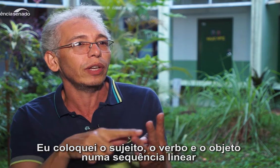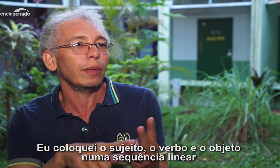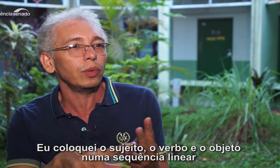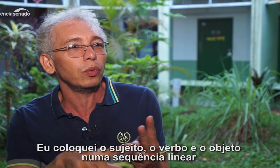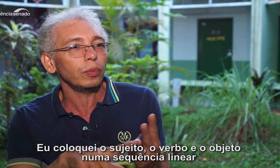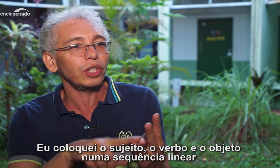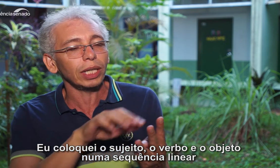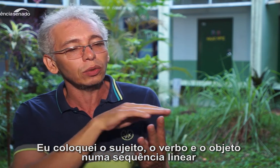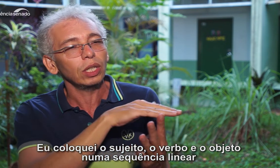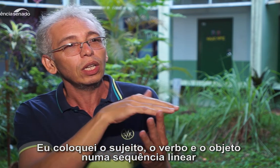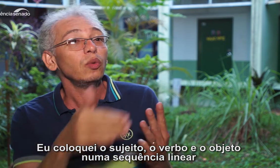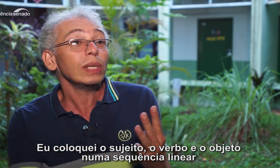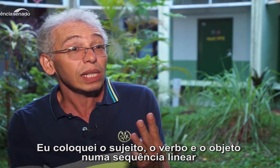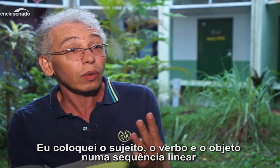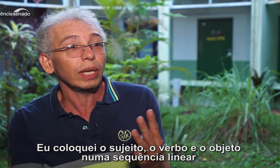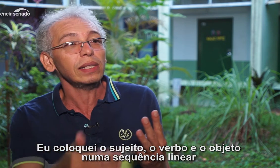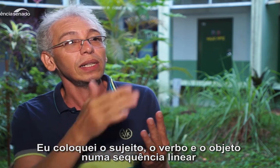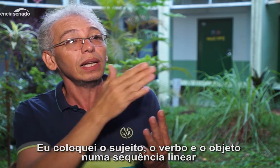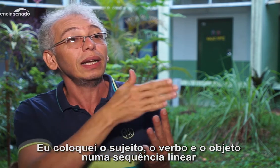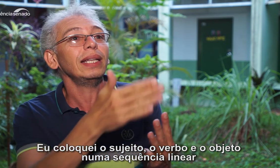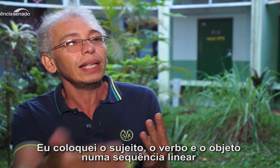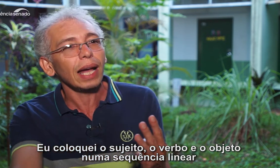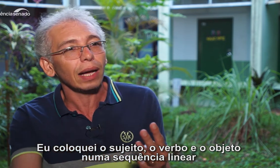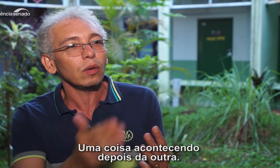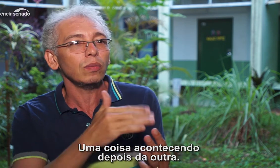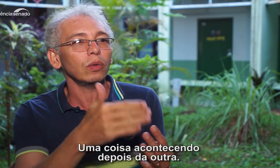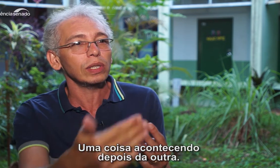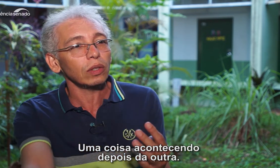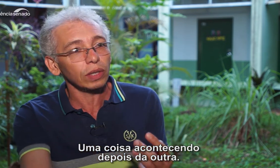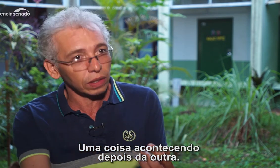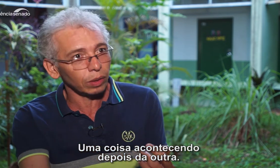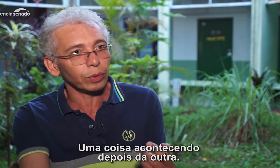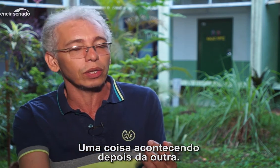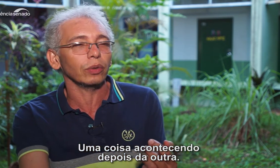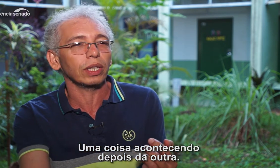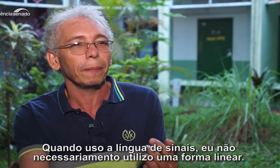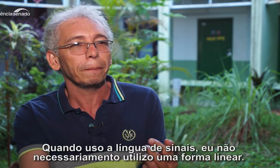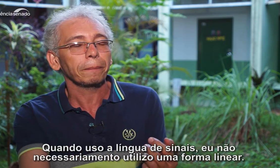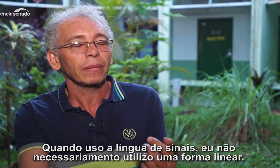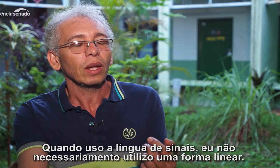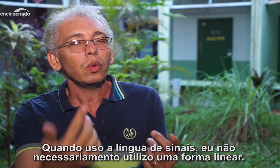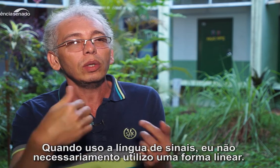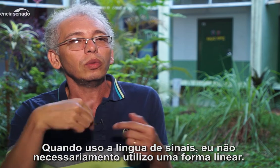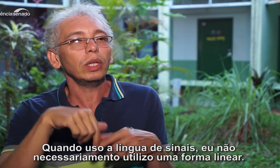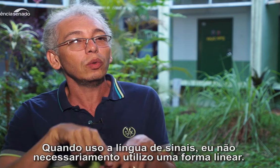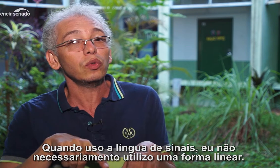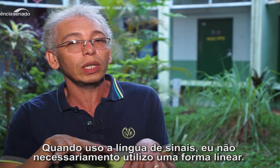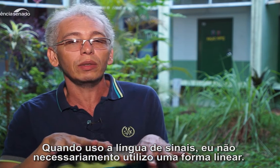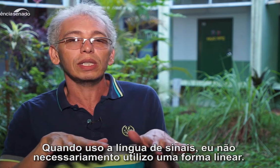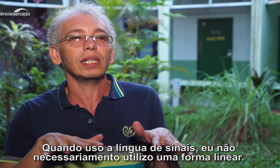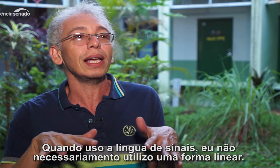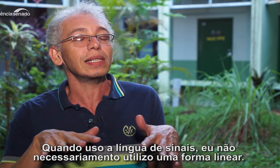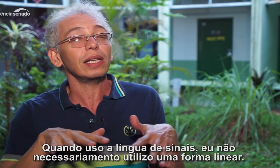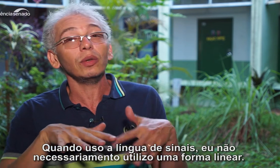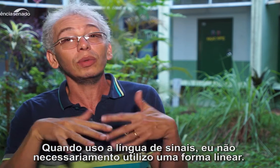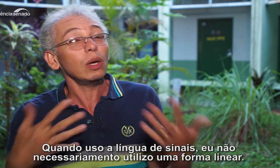o verbo e o objeto numa sequência linear, uma coisa acontecendo depois da outra. Quando eu uso a língua de sinais, eu não